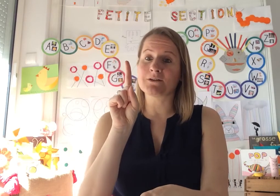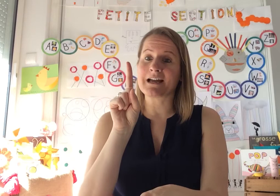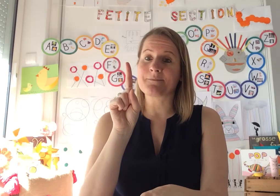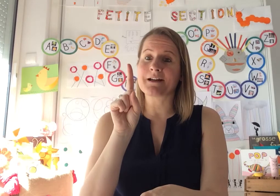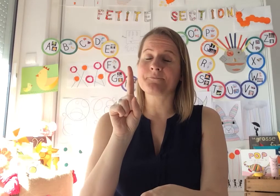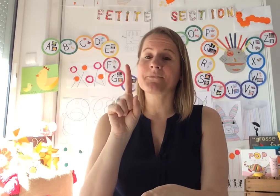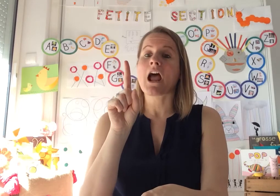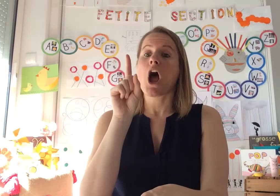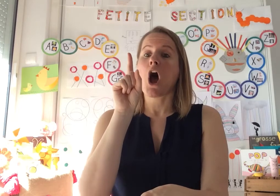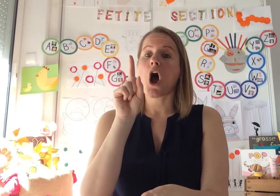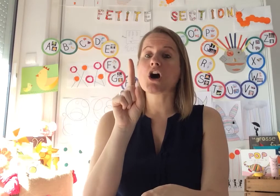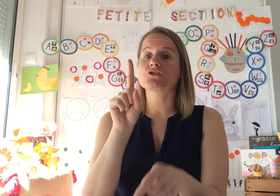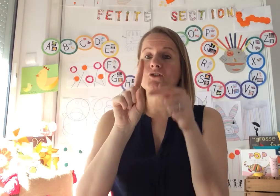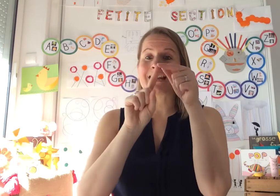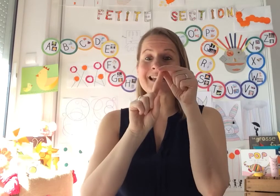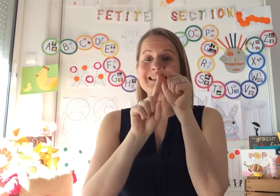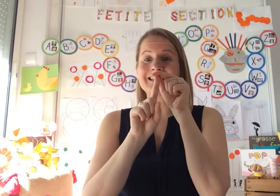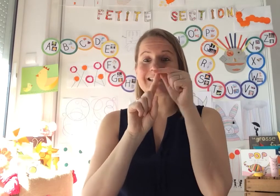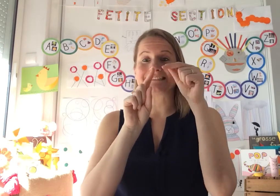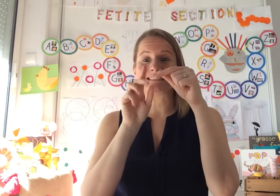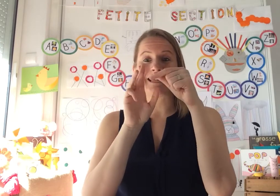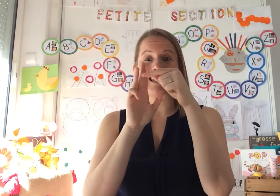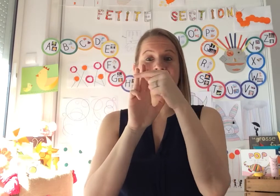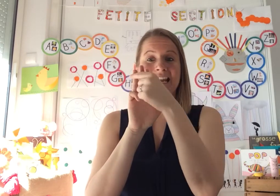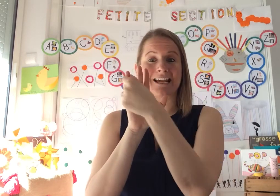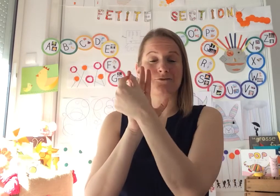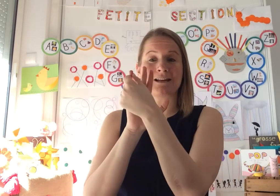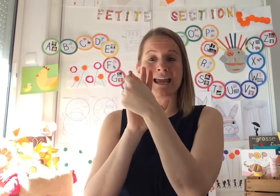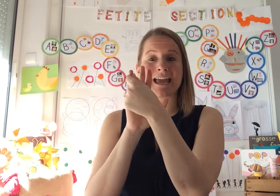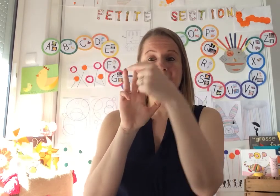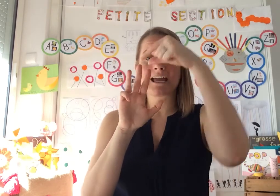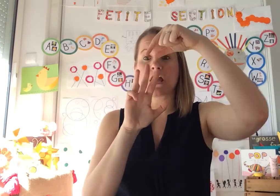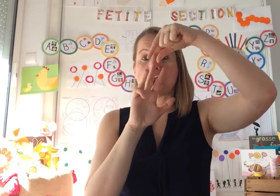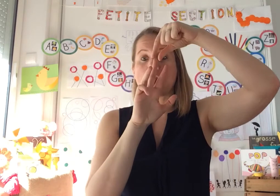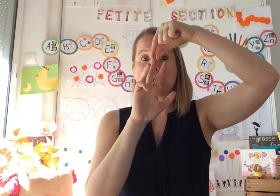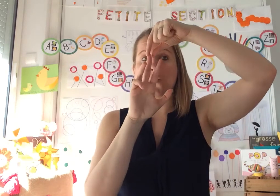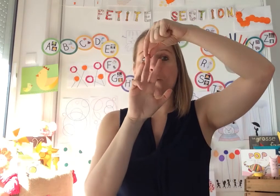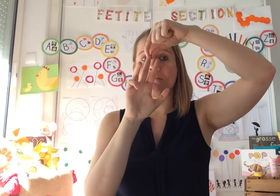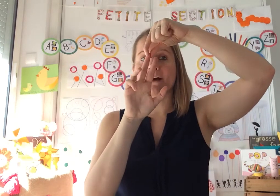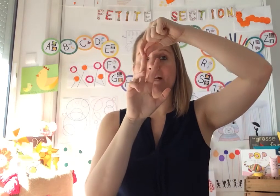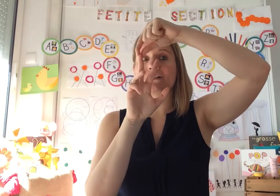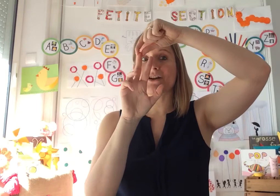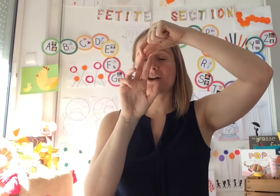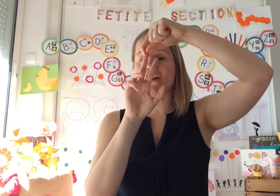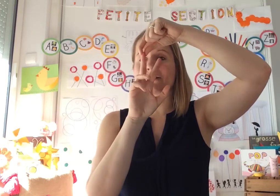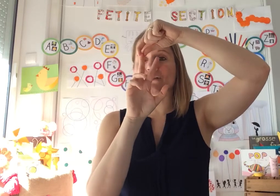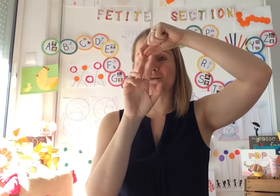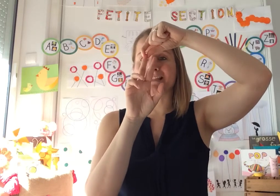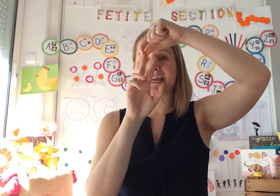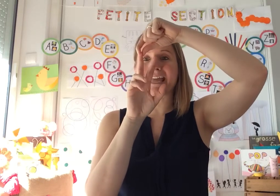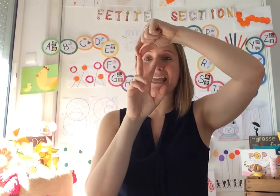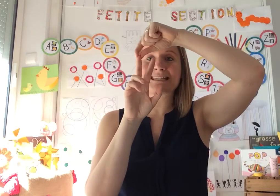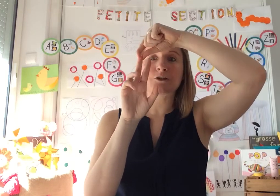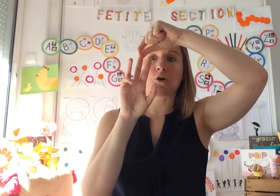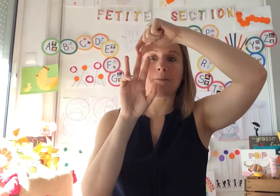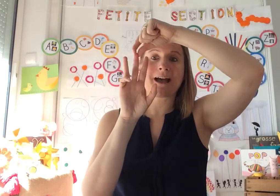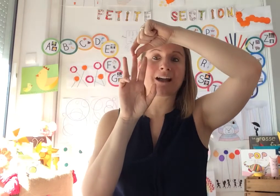de la main. Entre l'index et l'annulaire, le majeur se dresse comme un